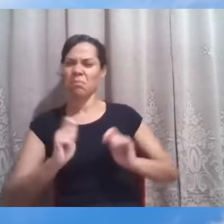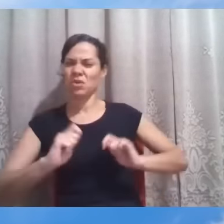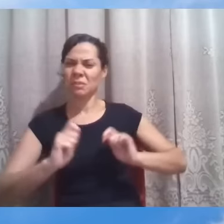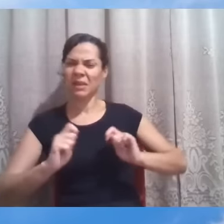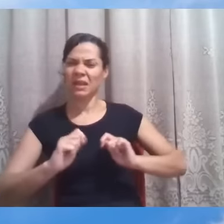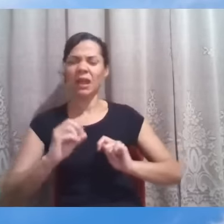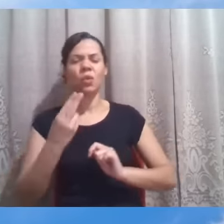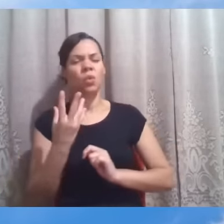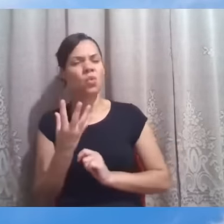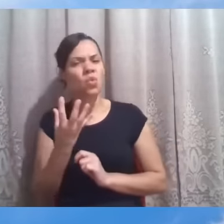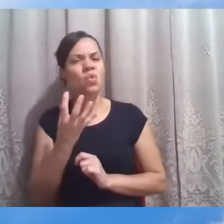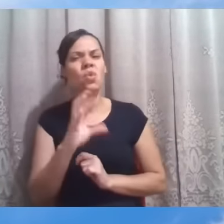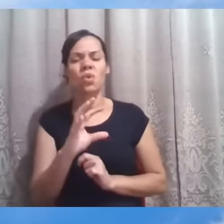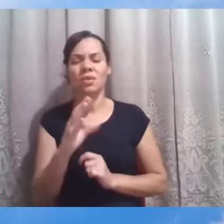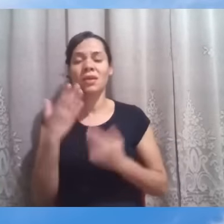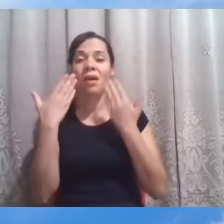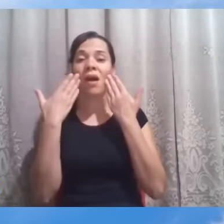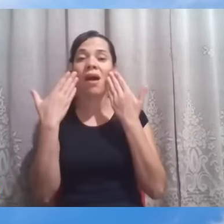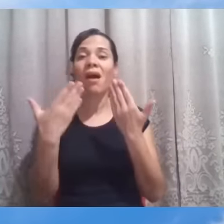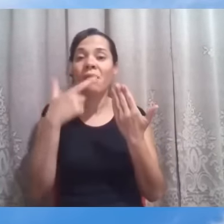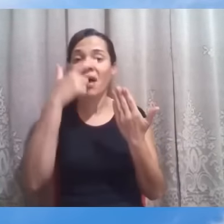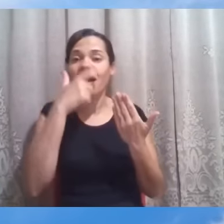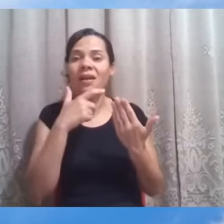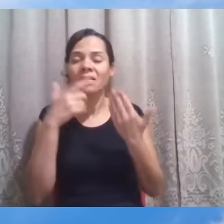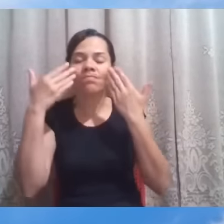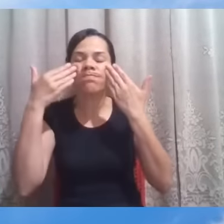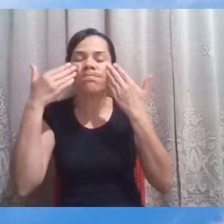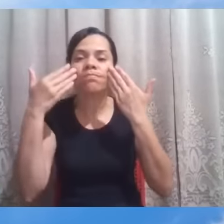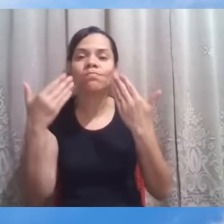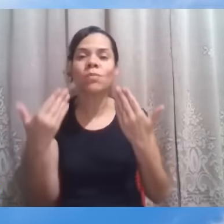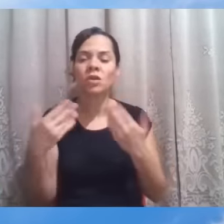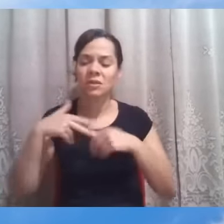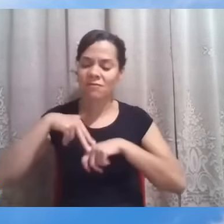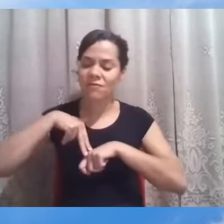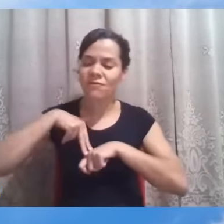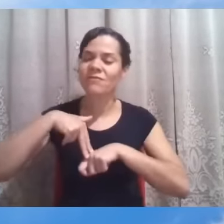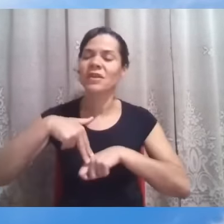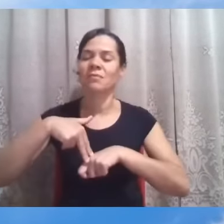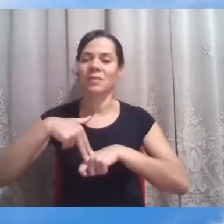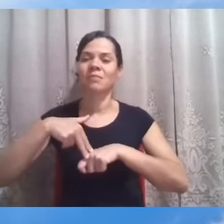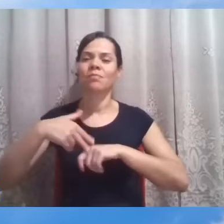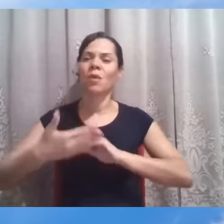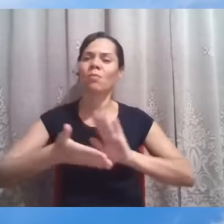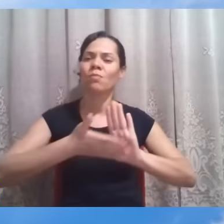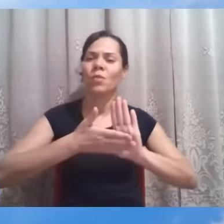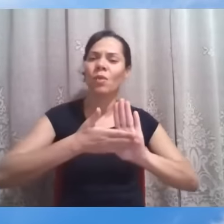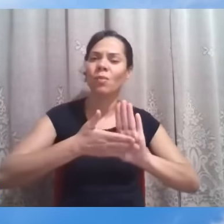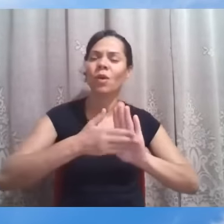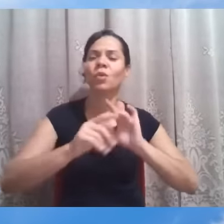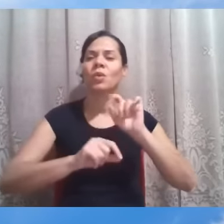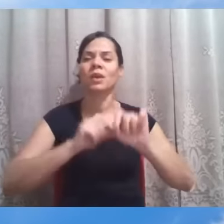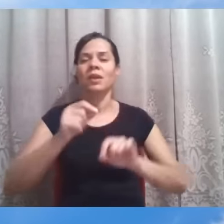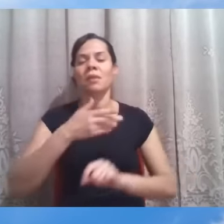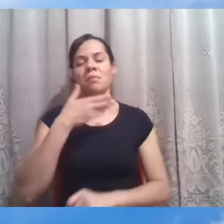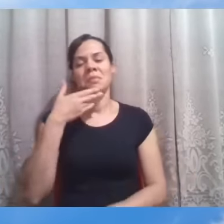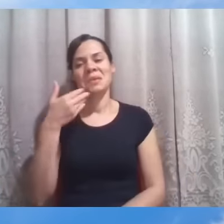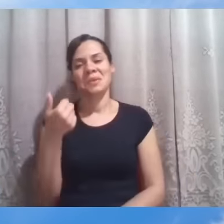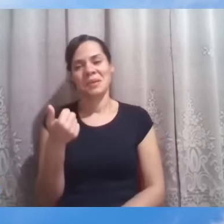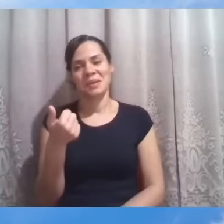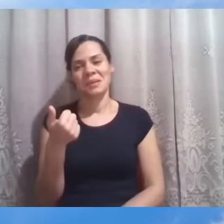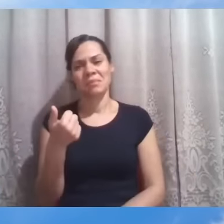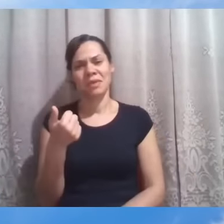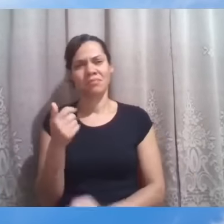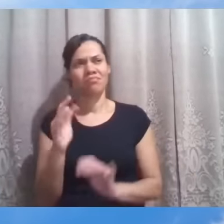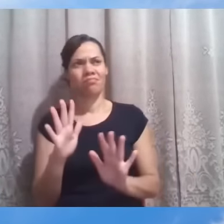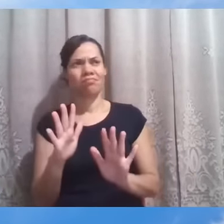revelam-se, surpreendentemente, firmes num propósito de melhoria. Mas nós, quantas vezes, em